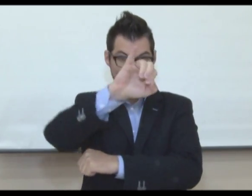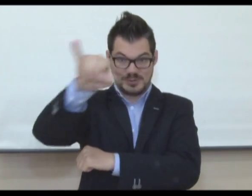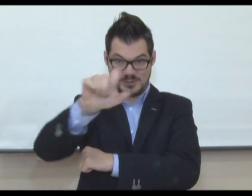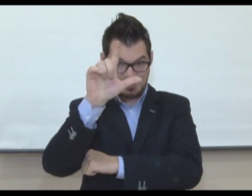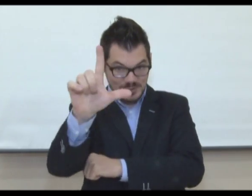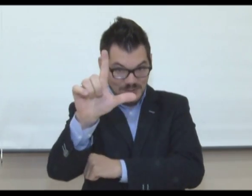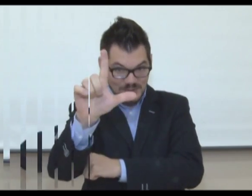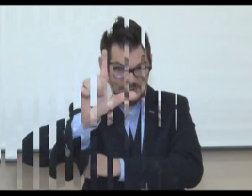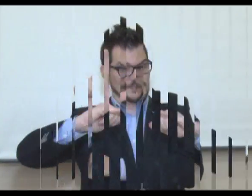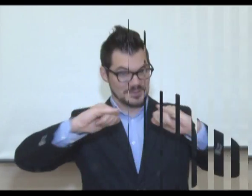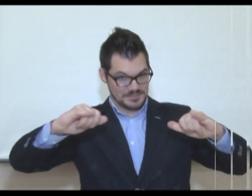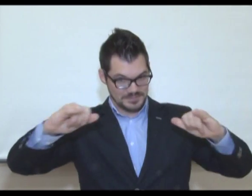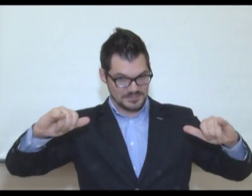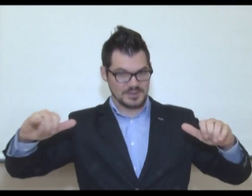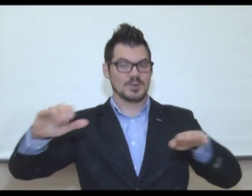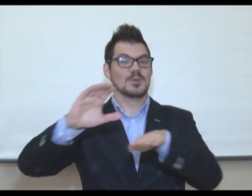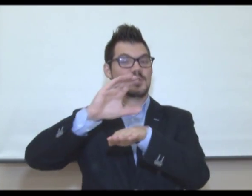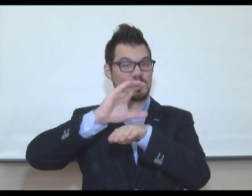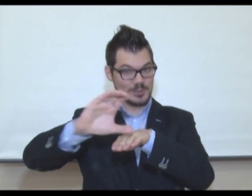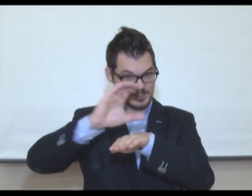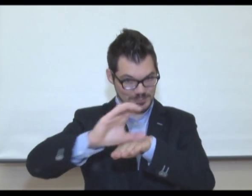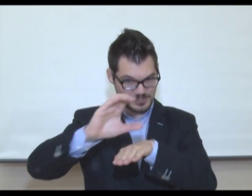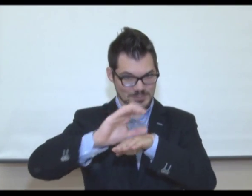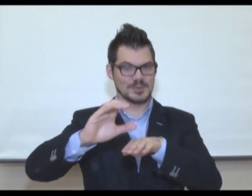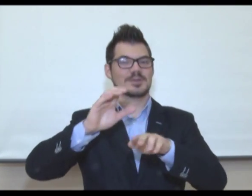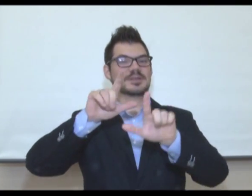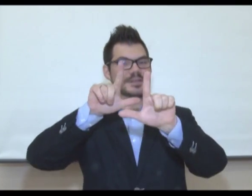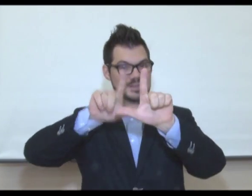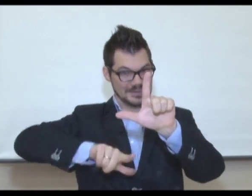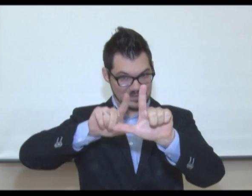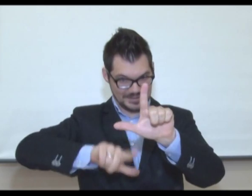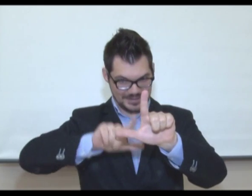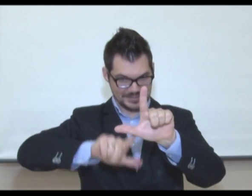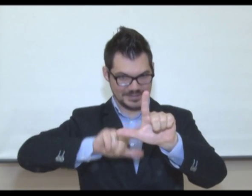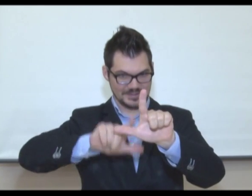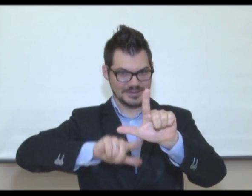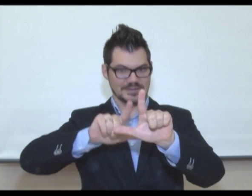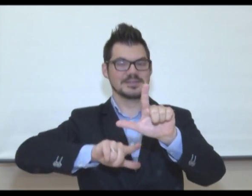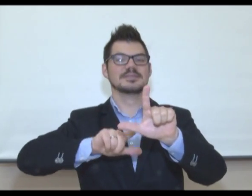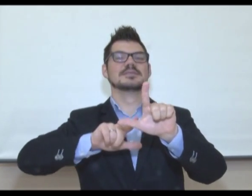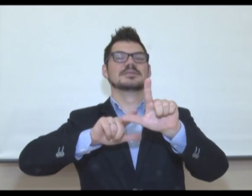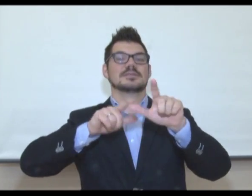de julho. Uma promoção do curso de letras da URI.